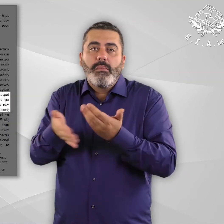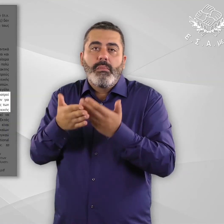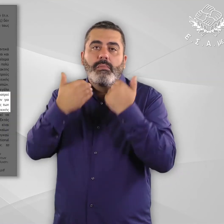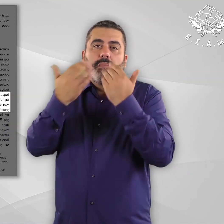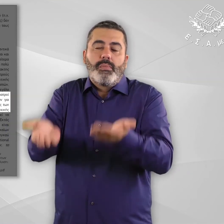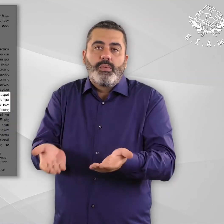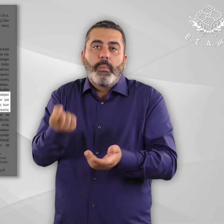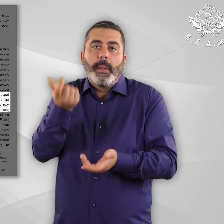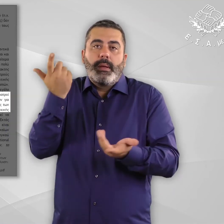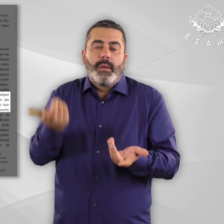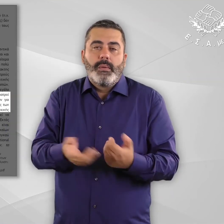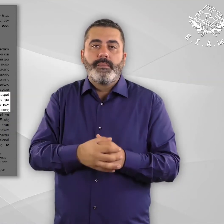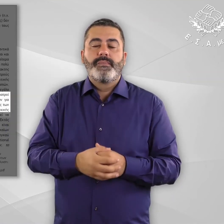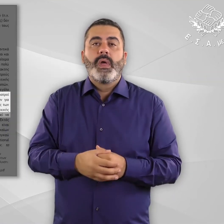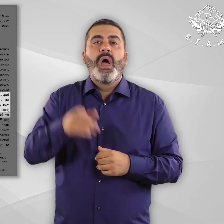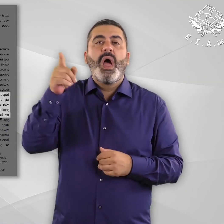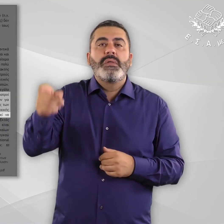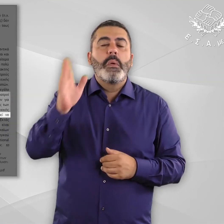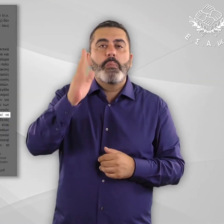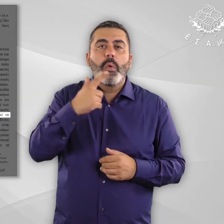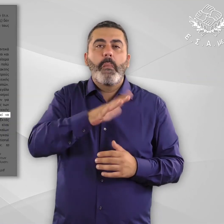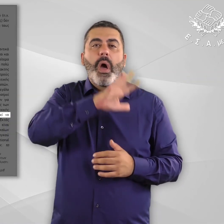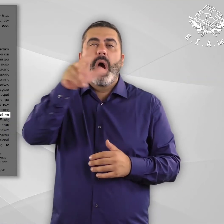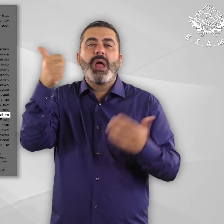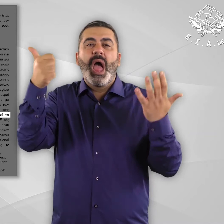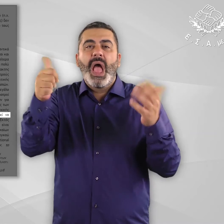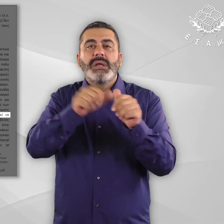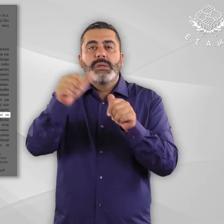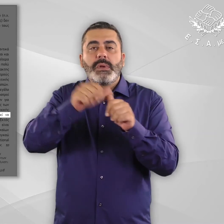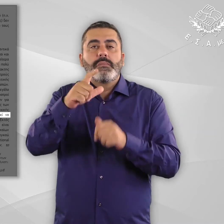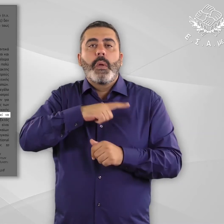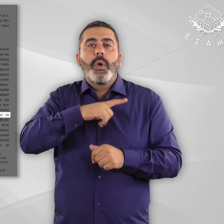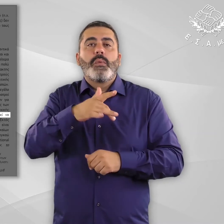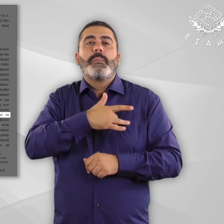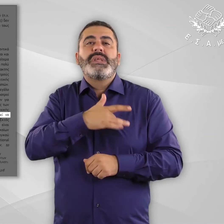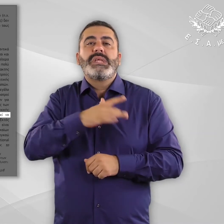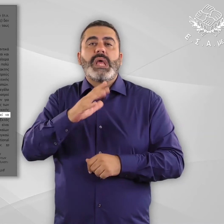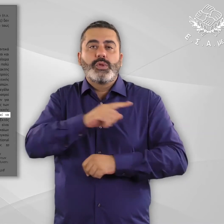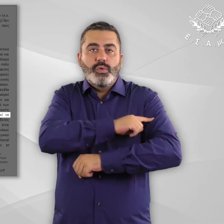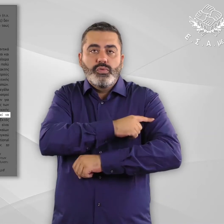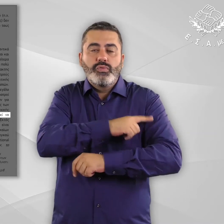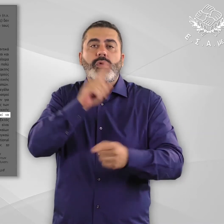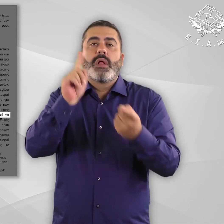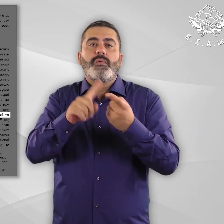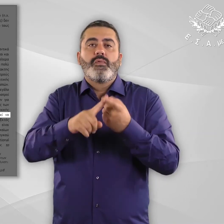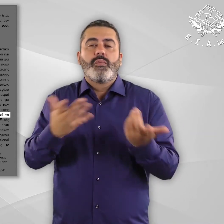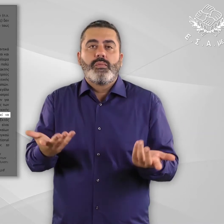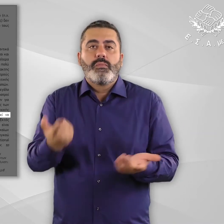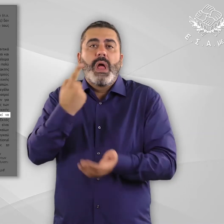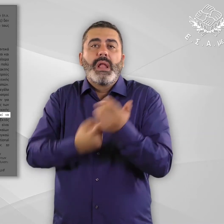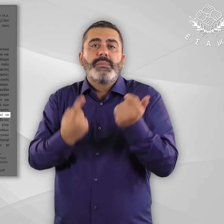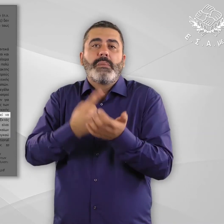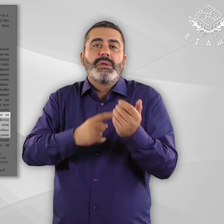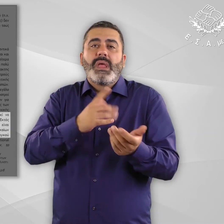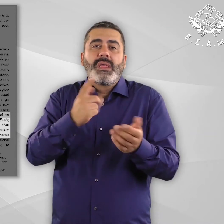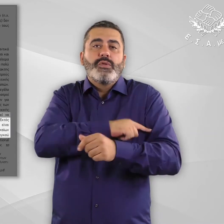υπηρεσιών ψυχικής υγείας στα νησιά. Επίσης, οι ασθενείς στα νησιά μπορεί να περιμένουν 3 έως 6 μήνες για ραντεβού με